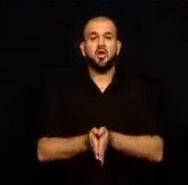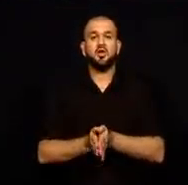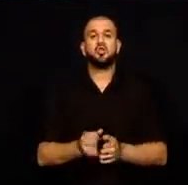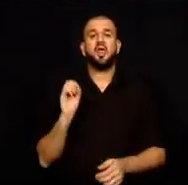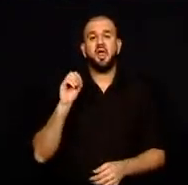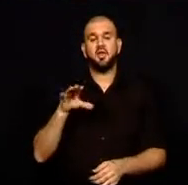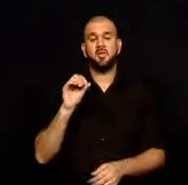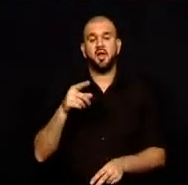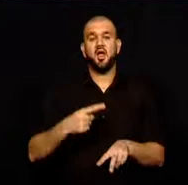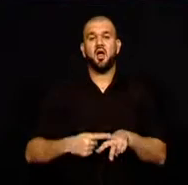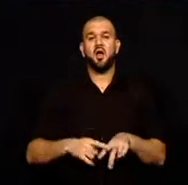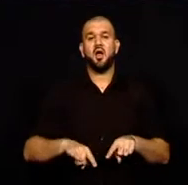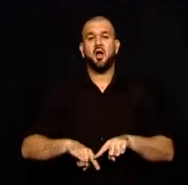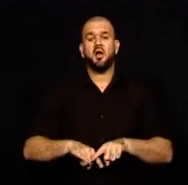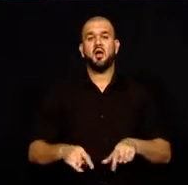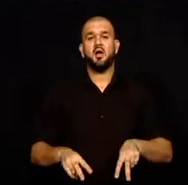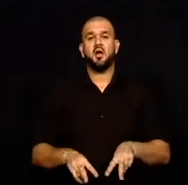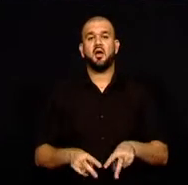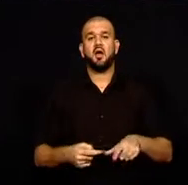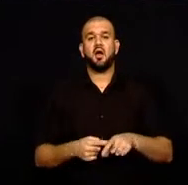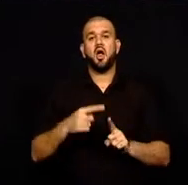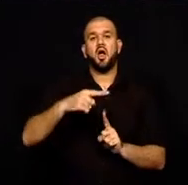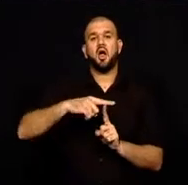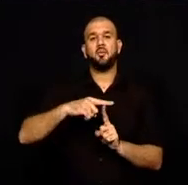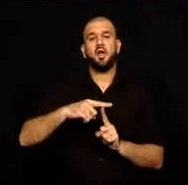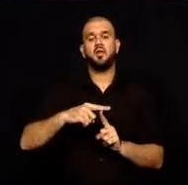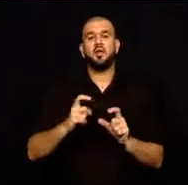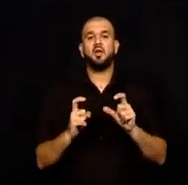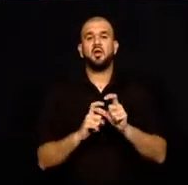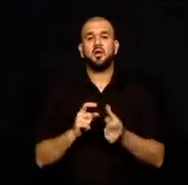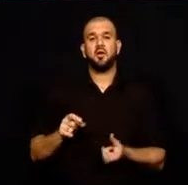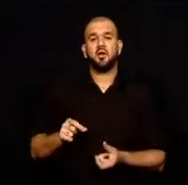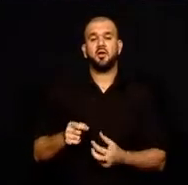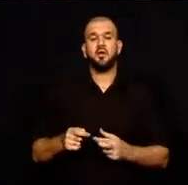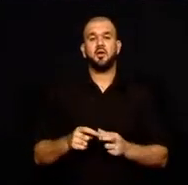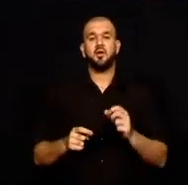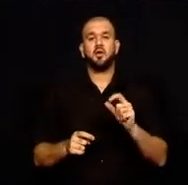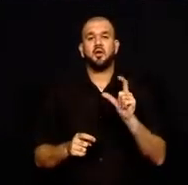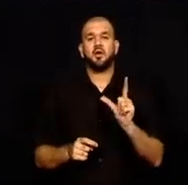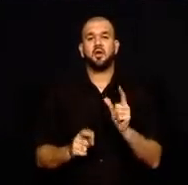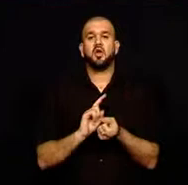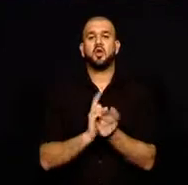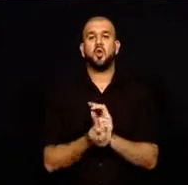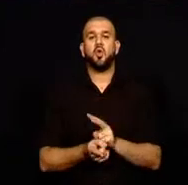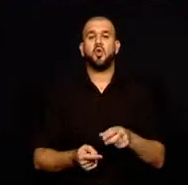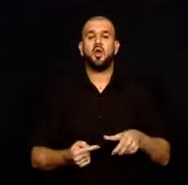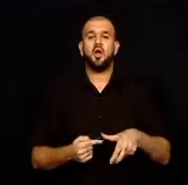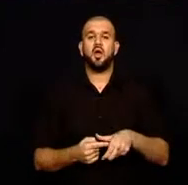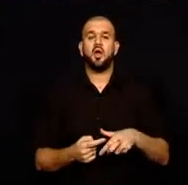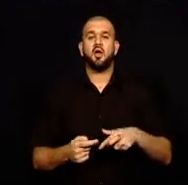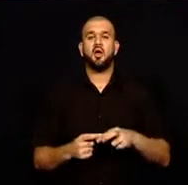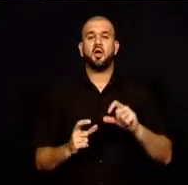beliriyor. Uzmanlara göre Kıbrıs açıklarında balina belki de ilk kez